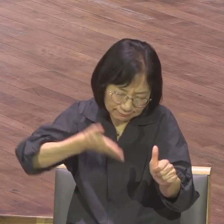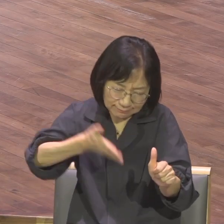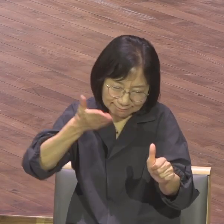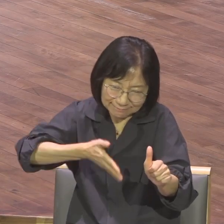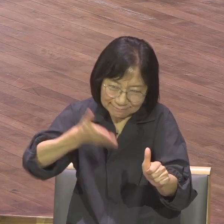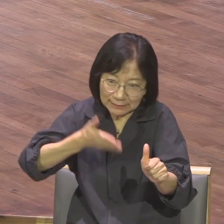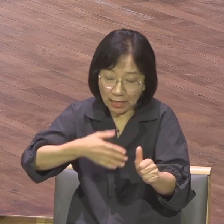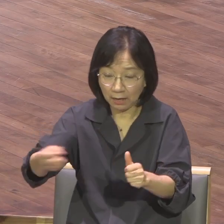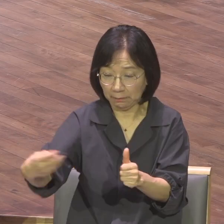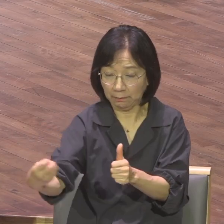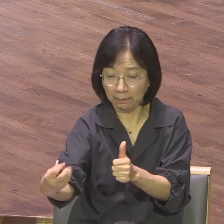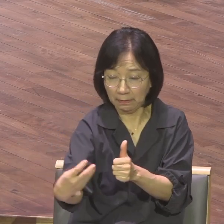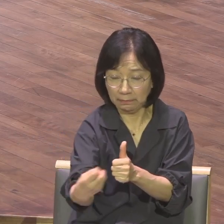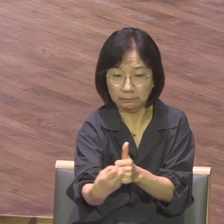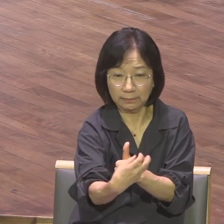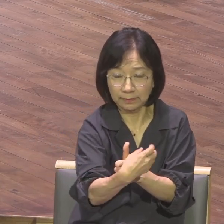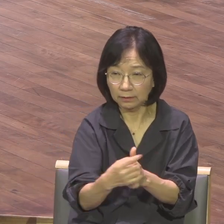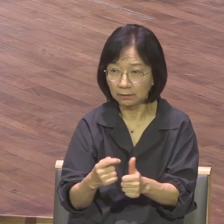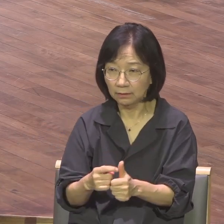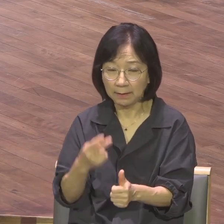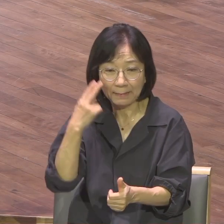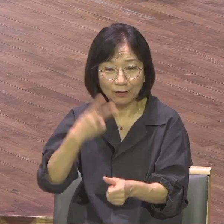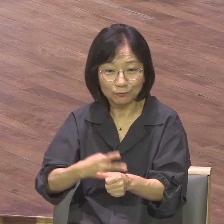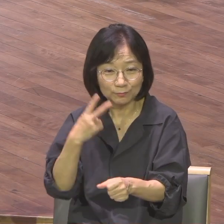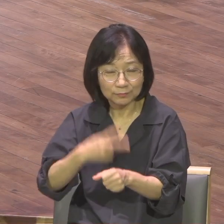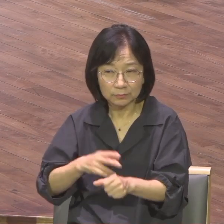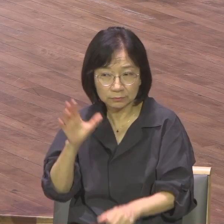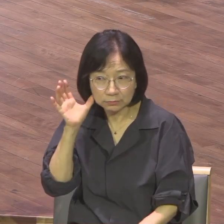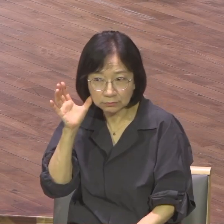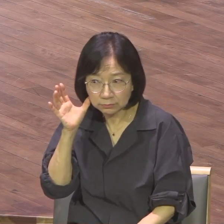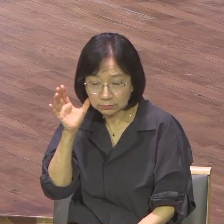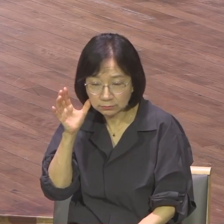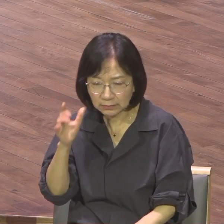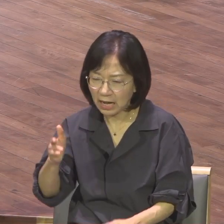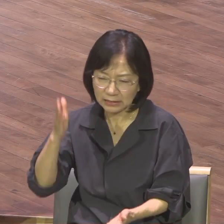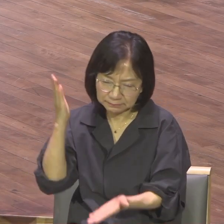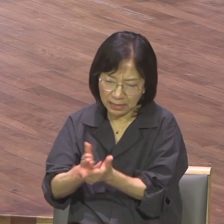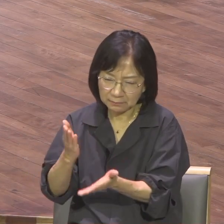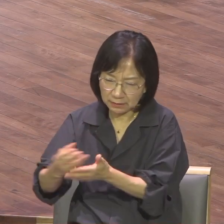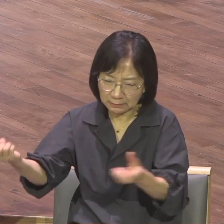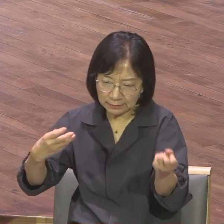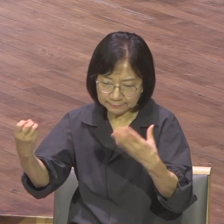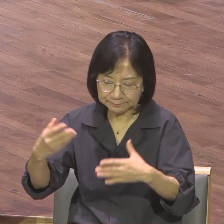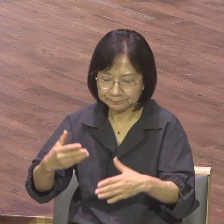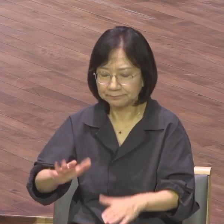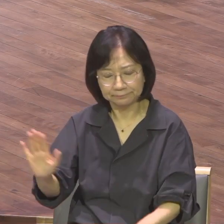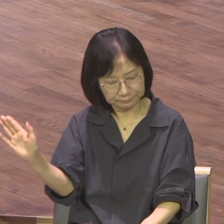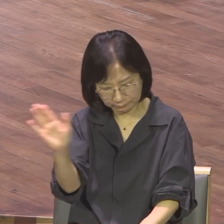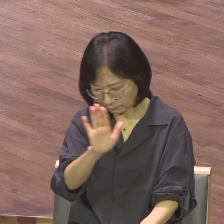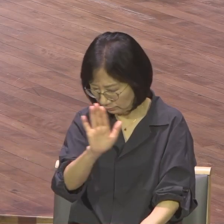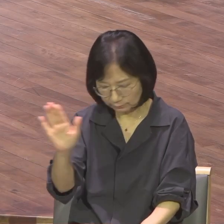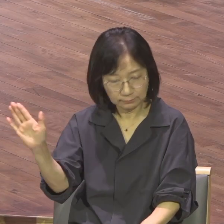수많은 소리들이 바울에게 계속 들려왔습니다. 하지만 그 어떤 소리도 그 어떤 상황과 환경도